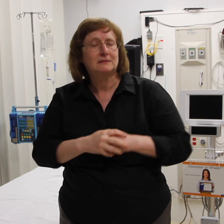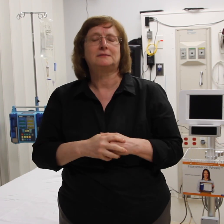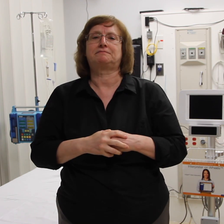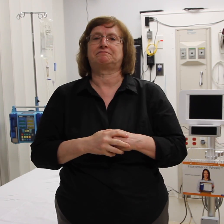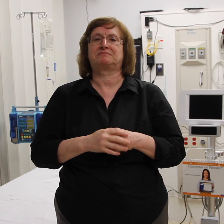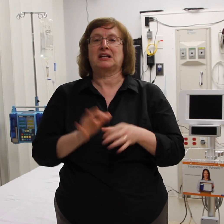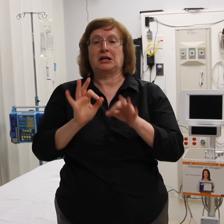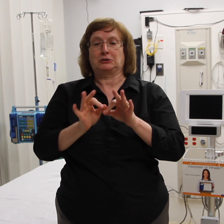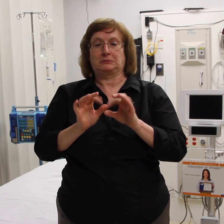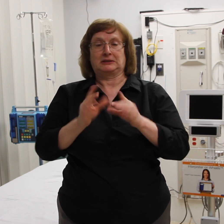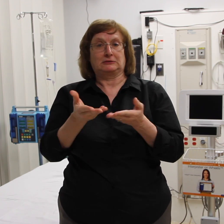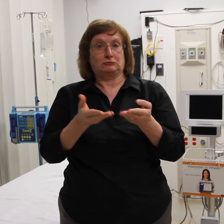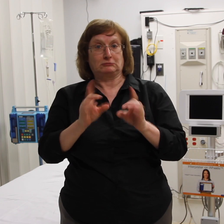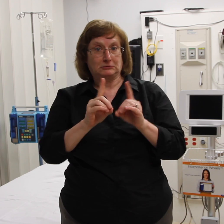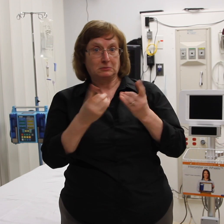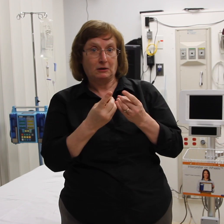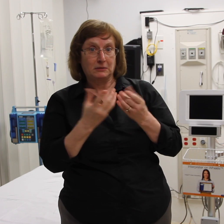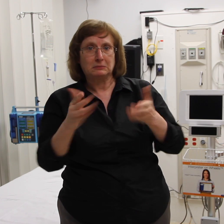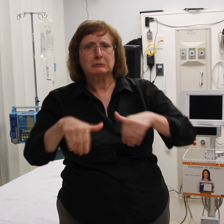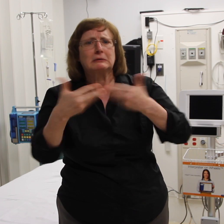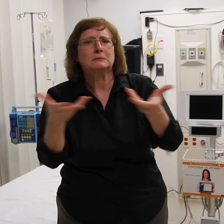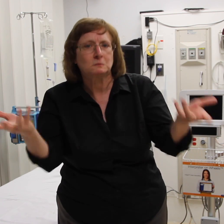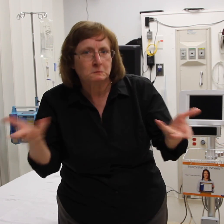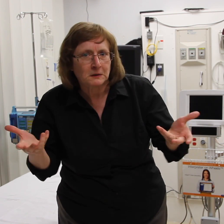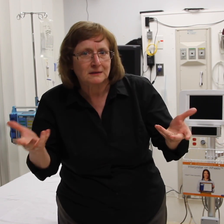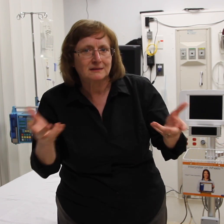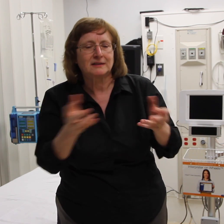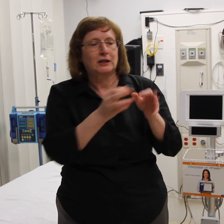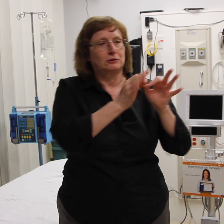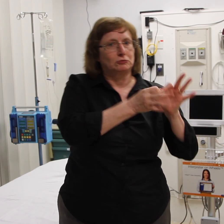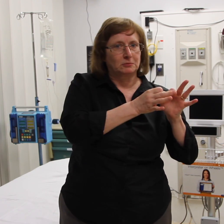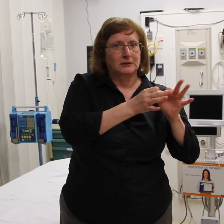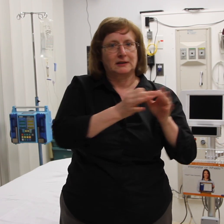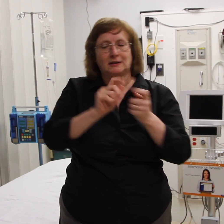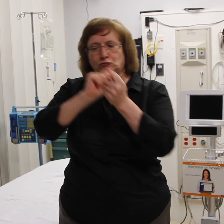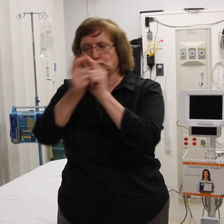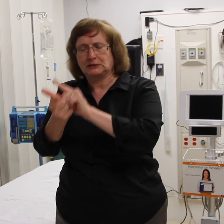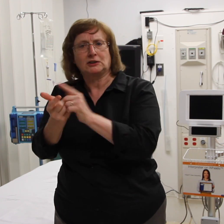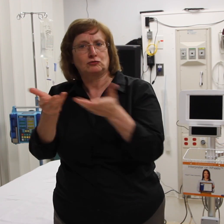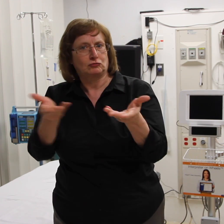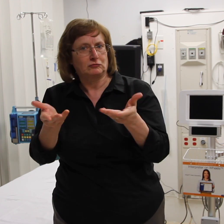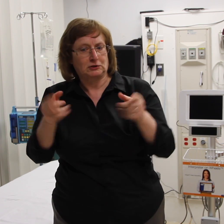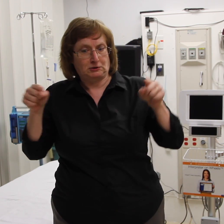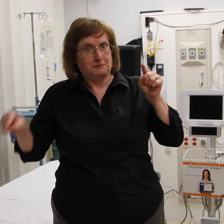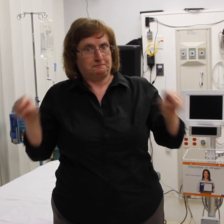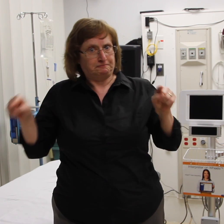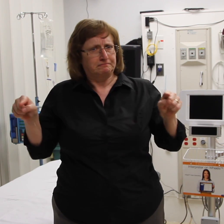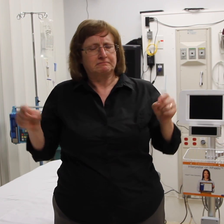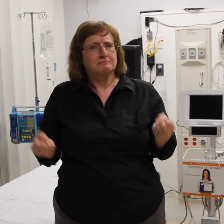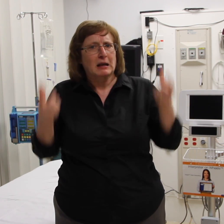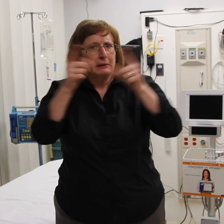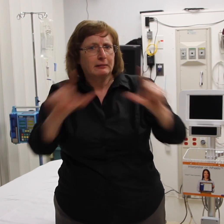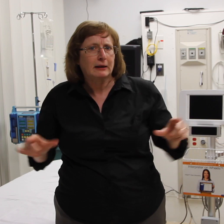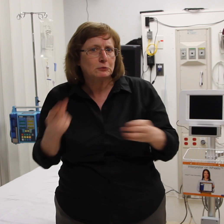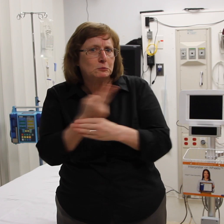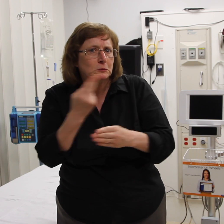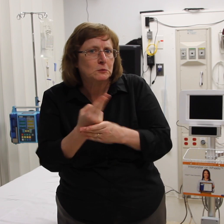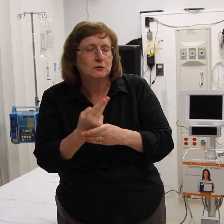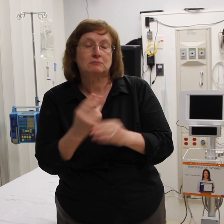provee servicios de interpretación y traducción. Para más de 240 idiomas, incluyendo español